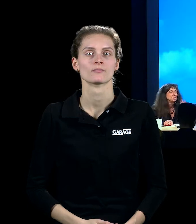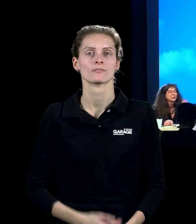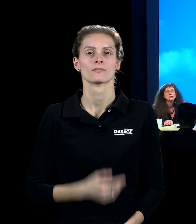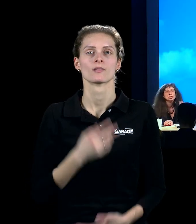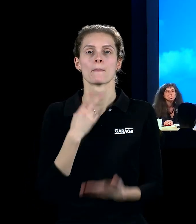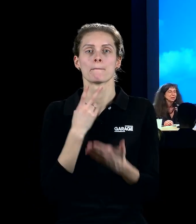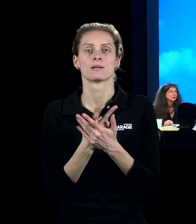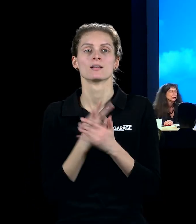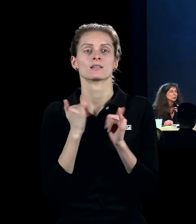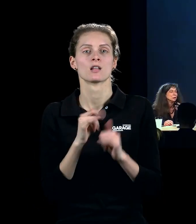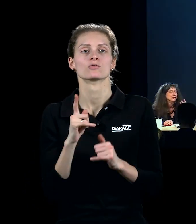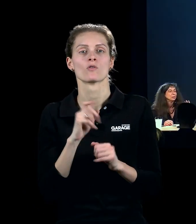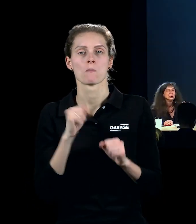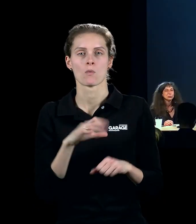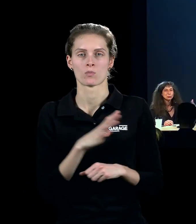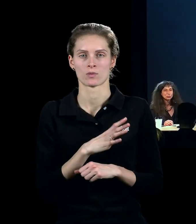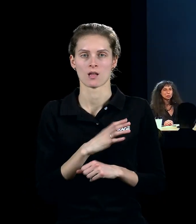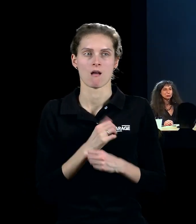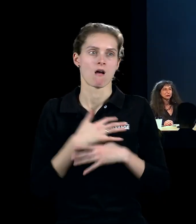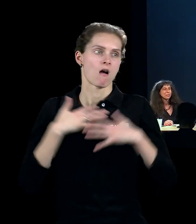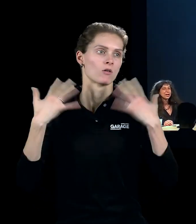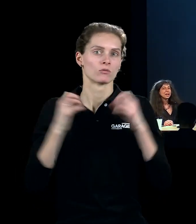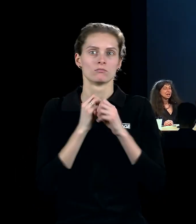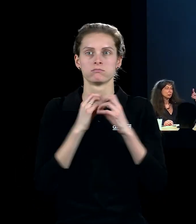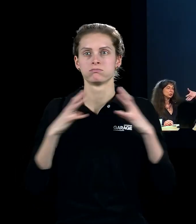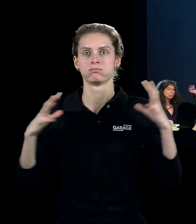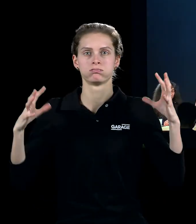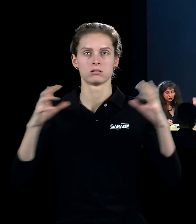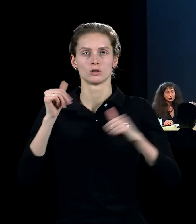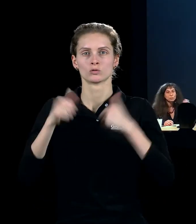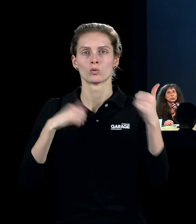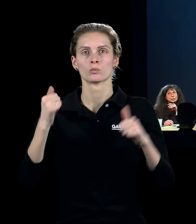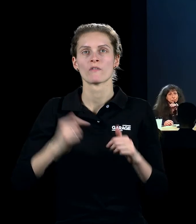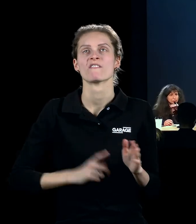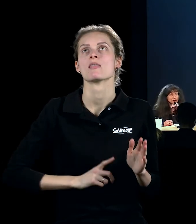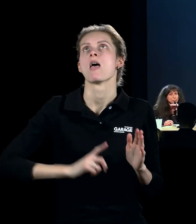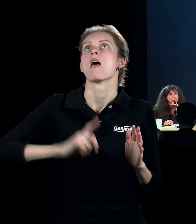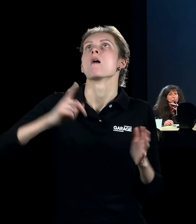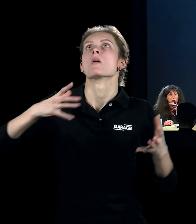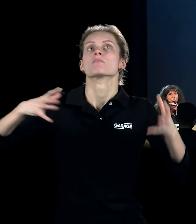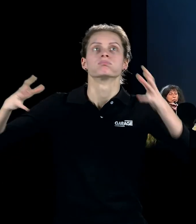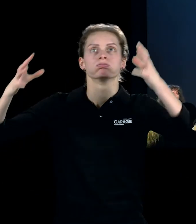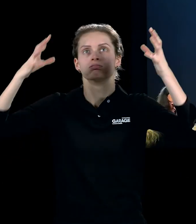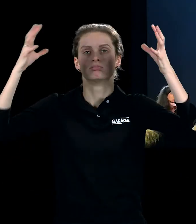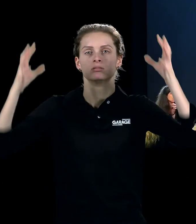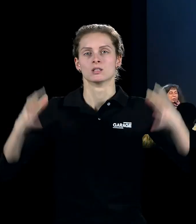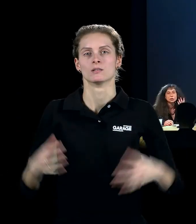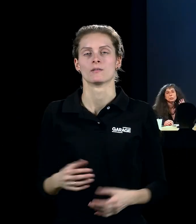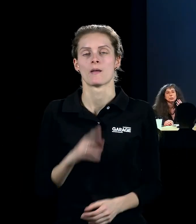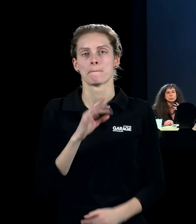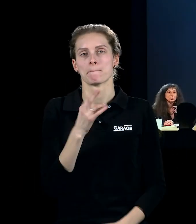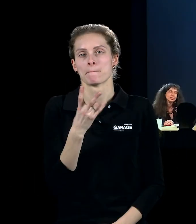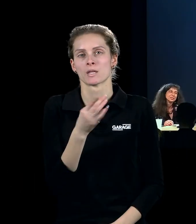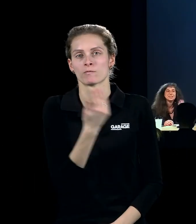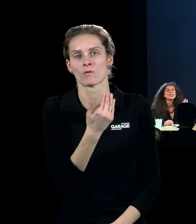для чего это могло быть. И вот эти вот огромные надувные скульптуры, надувные, устремлённые в небо, пины тоже стали таким вот